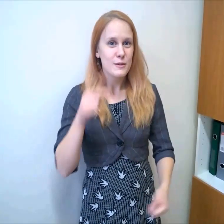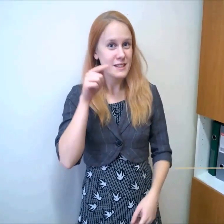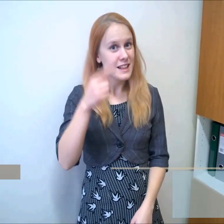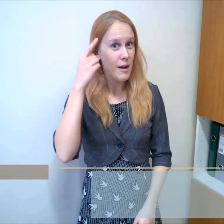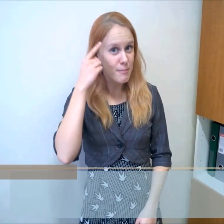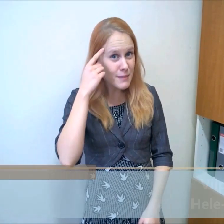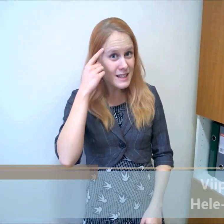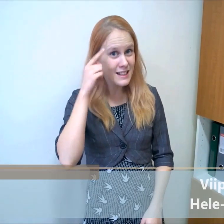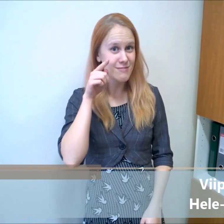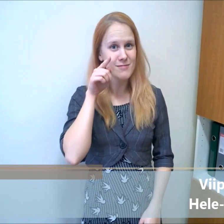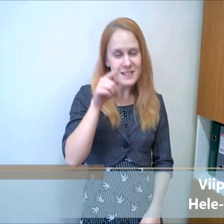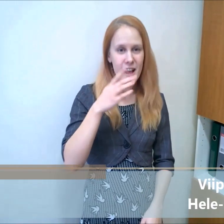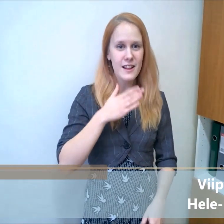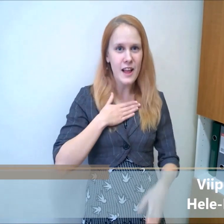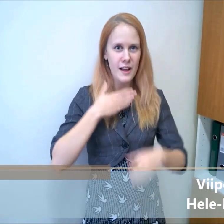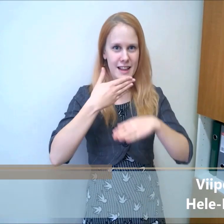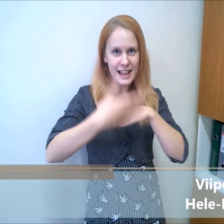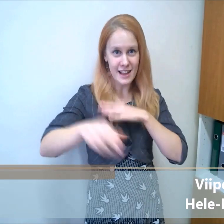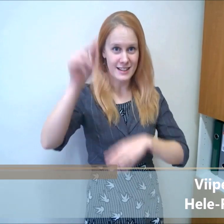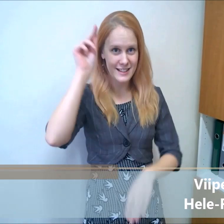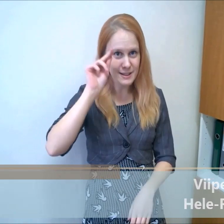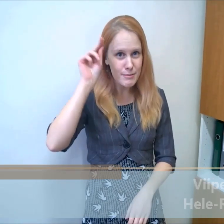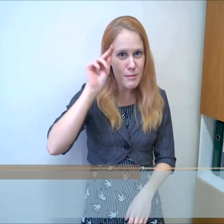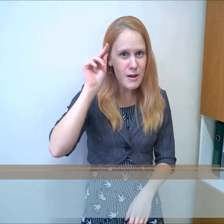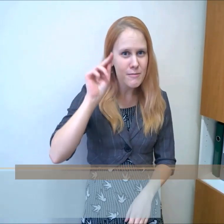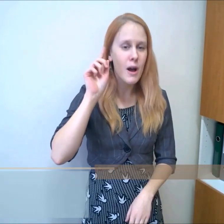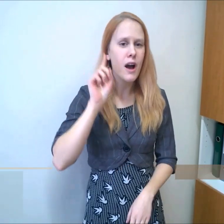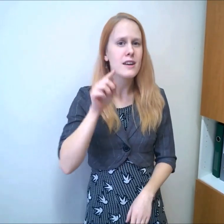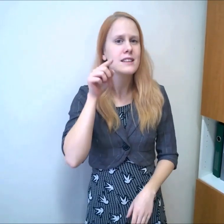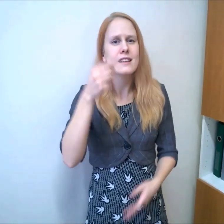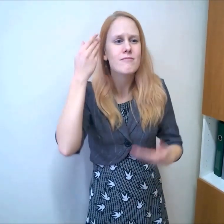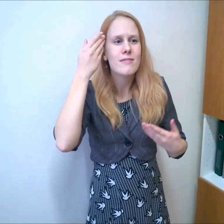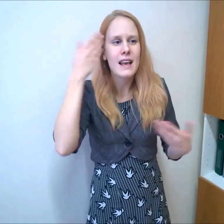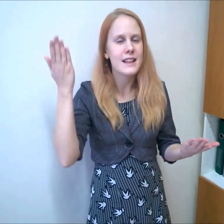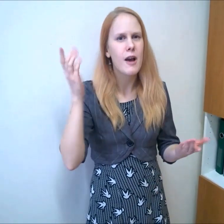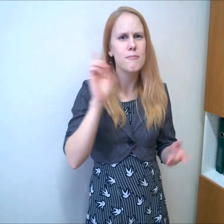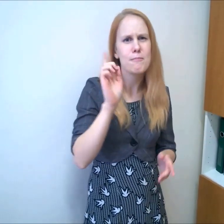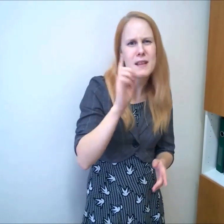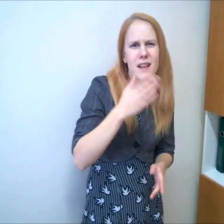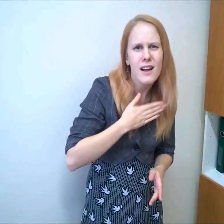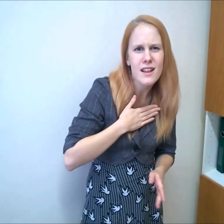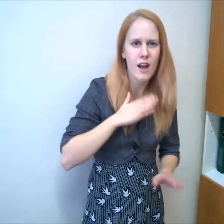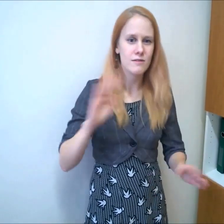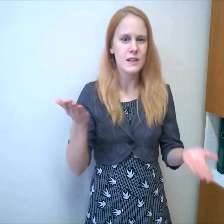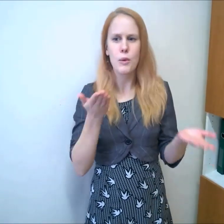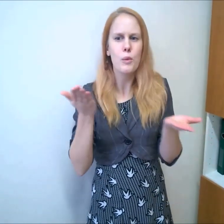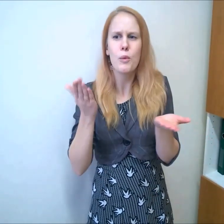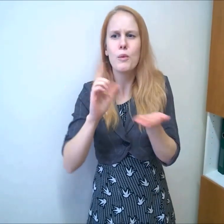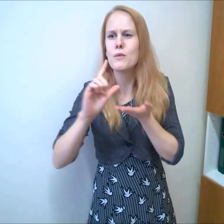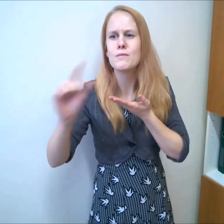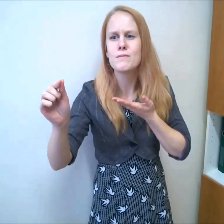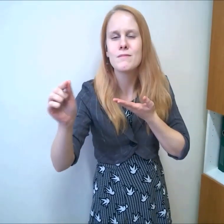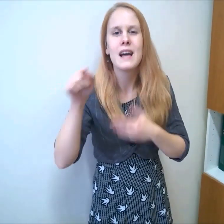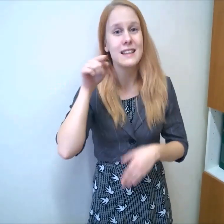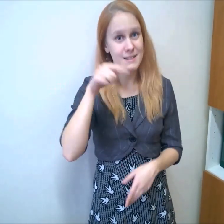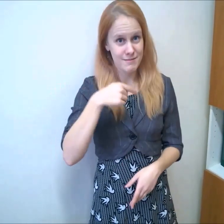Kui sa mõtled, et tahaksid minna edasi õppima, aga ei tea mida ja kuhu, siis